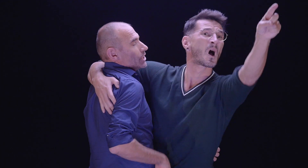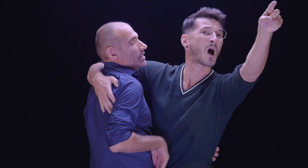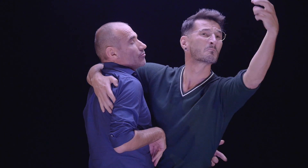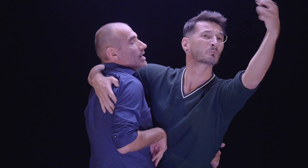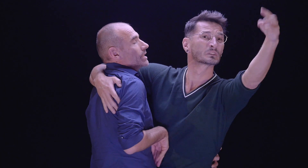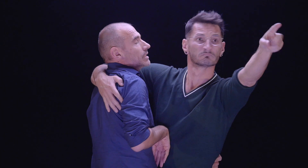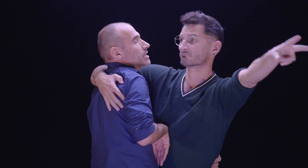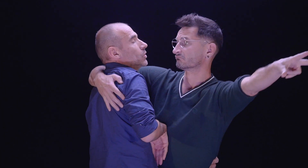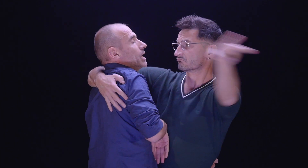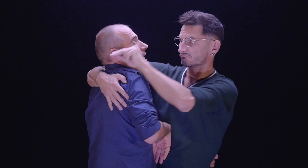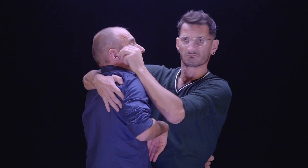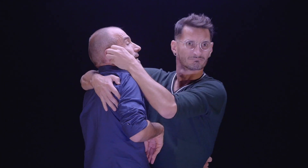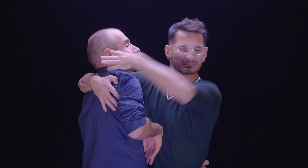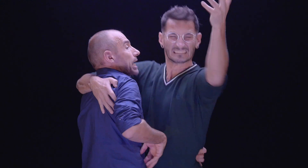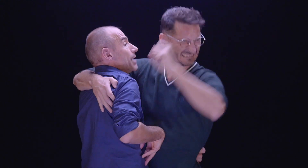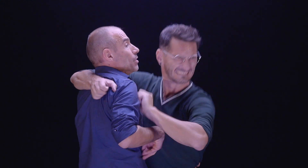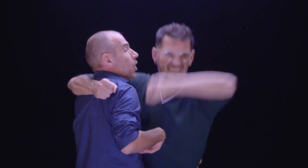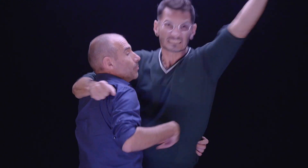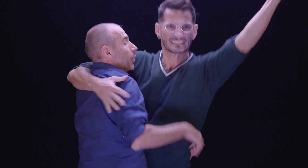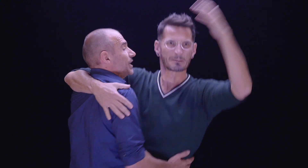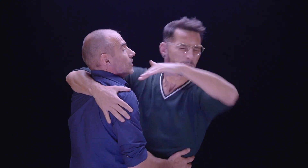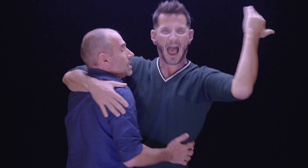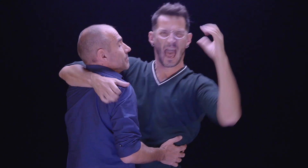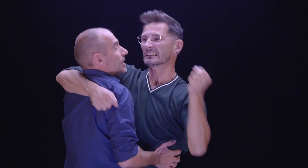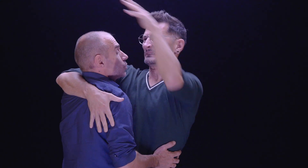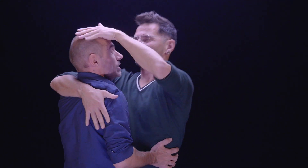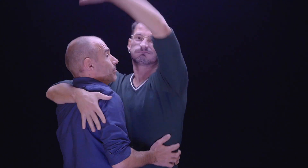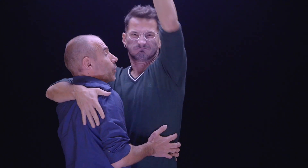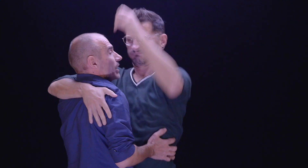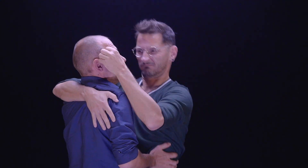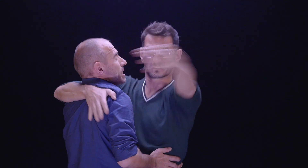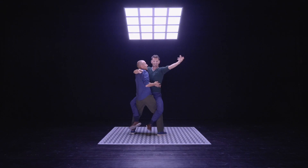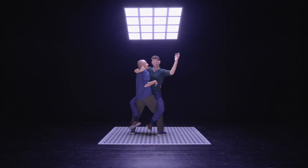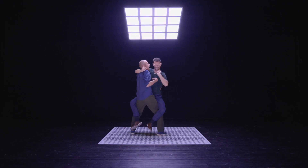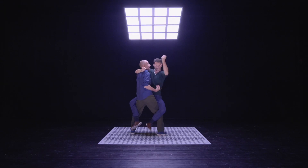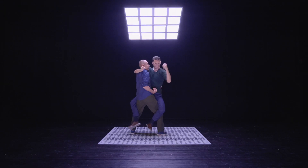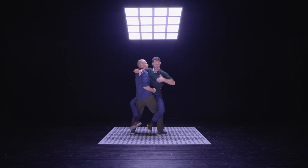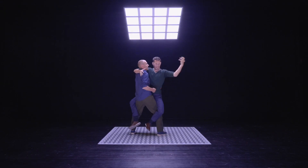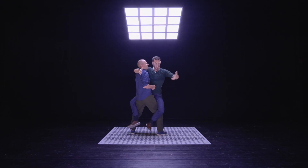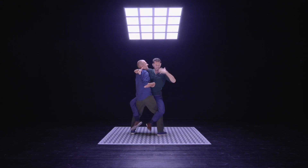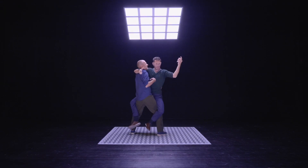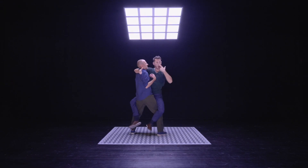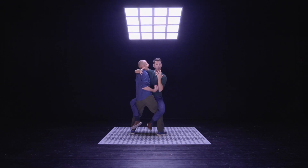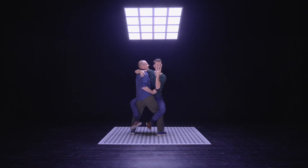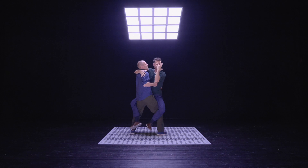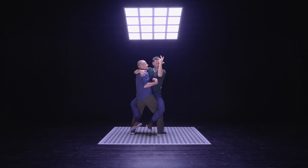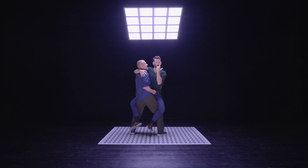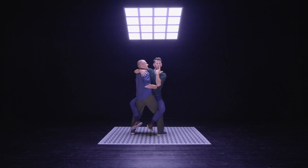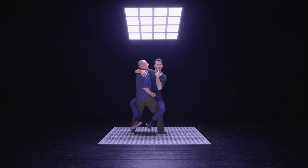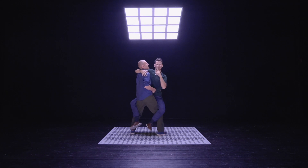J'ai des voisins qui sont extrêmement bruyants. Mais quand je dis bruyant, ce n pas un peu bruyant, c'est très très très